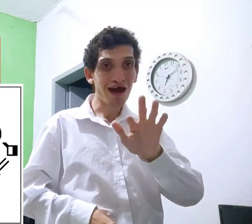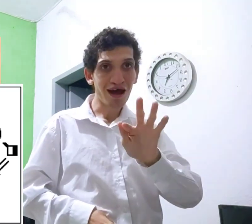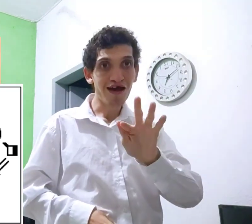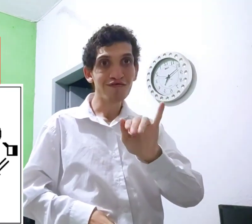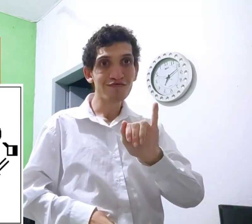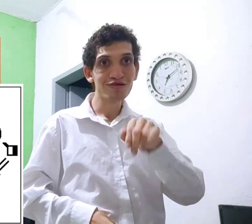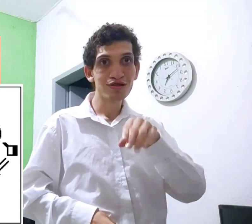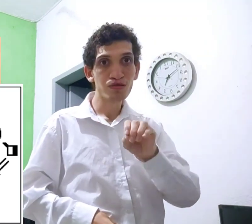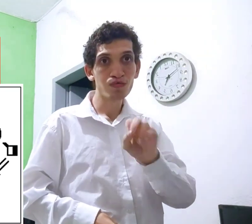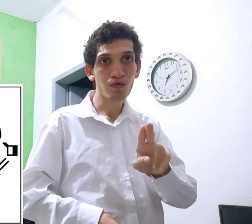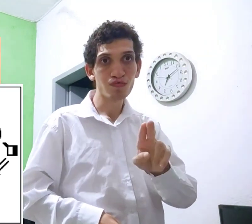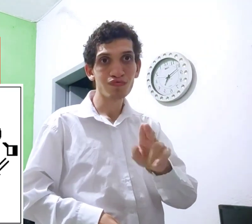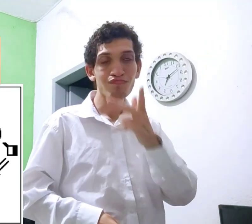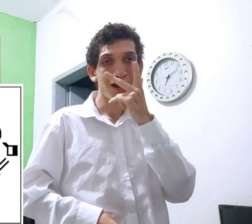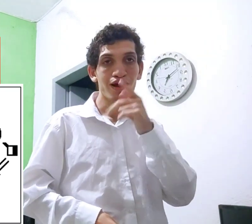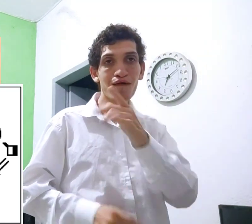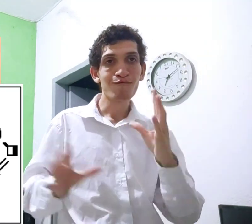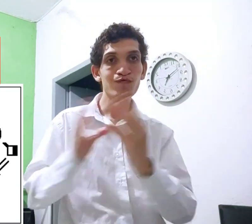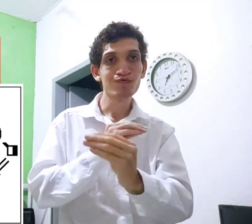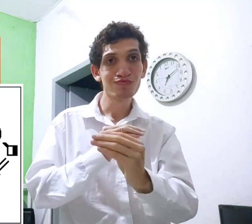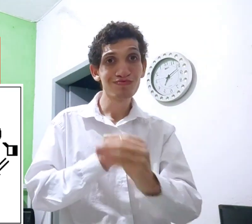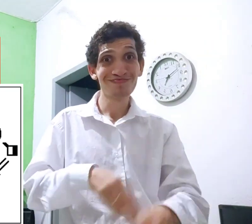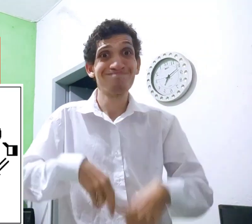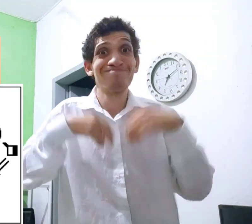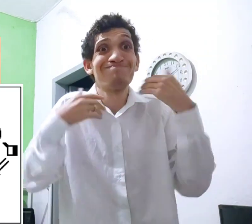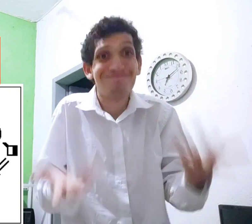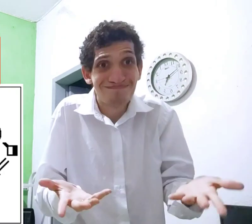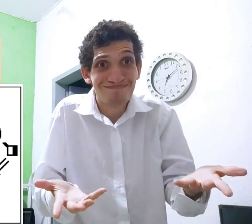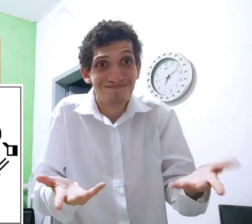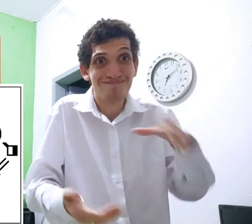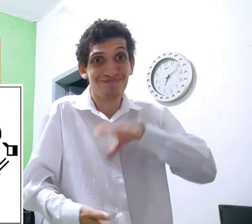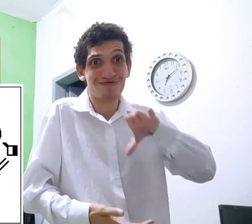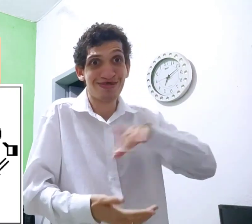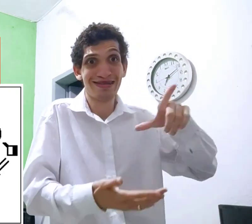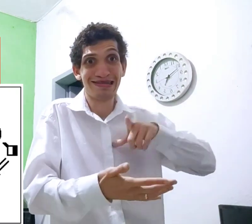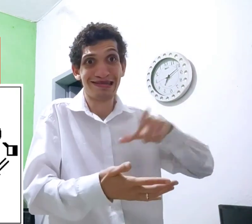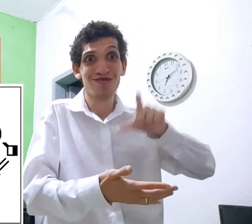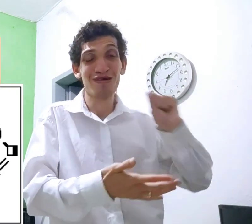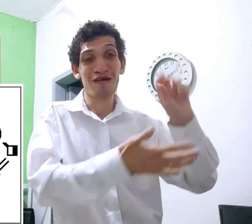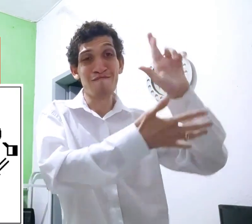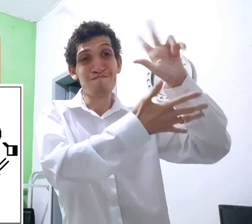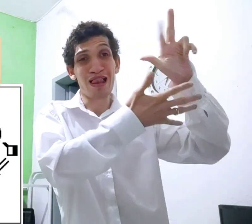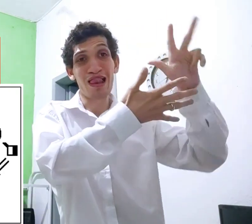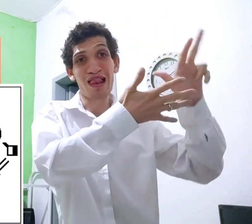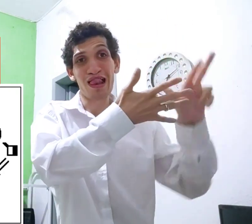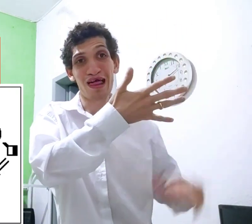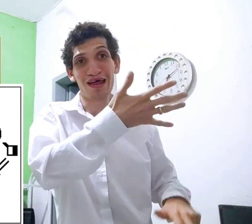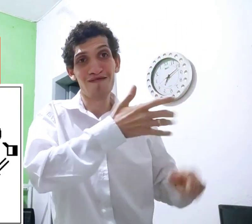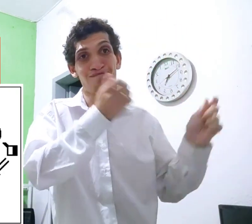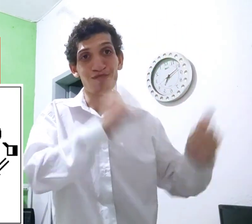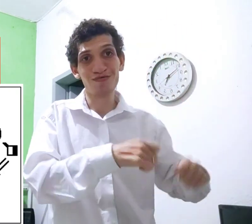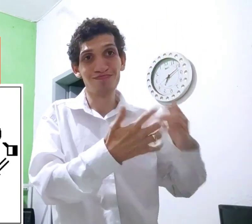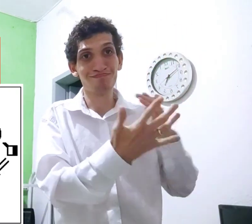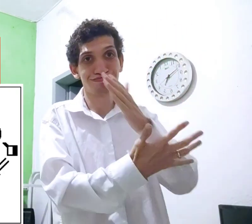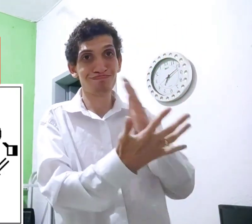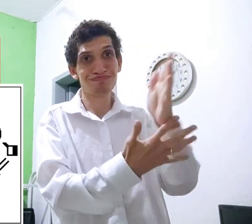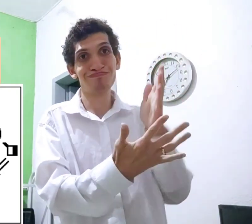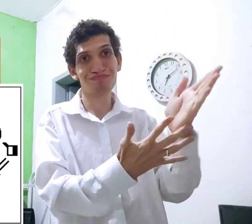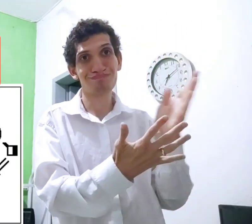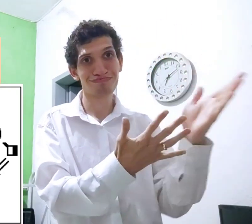rá rá e ele apinou. É igual, fugiu. Entendeu? Então o português tem várias possibilidades.